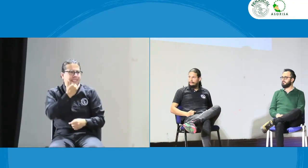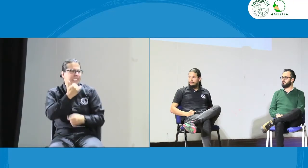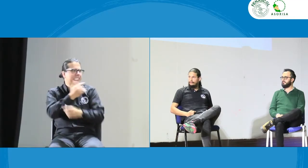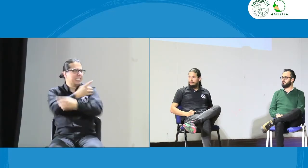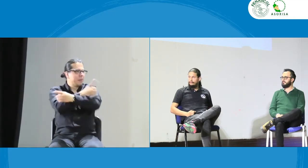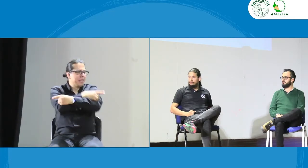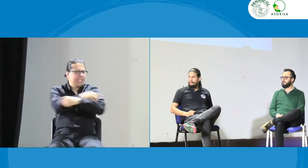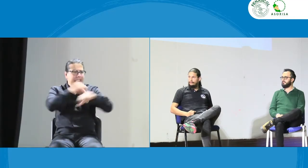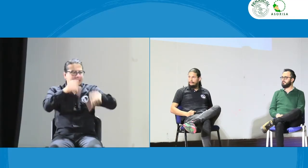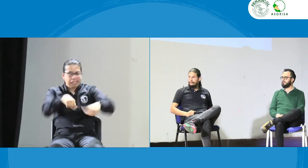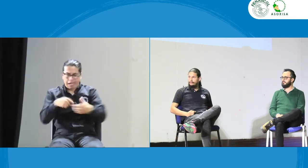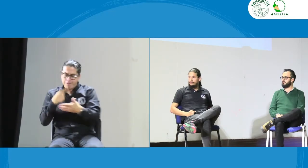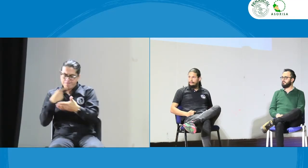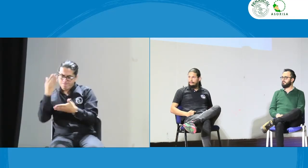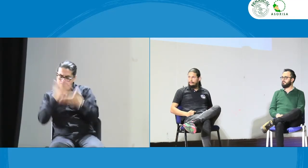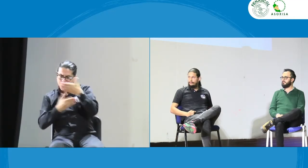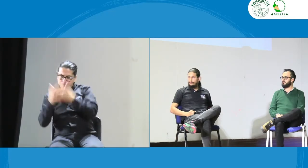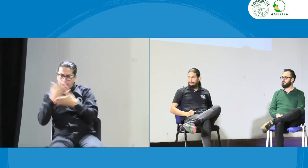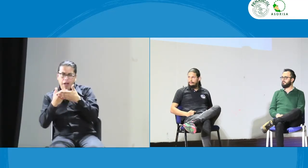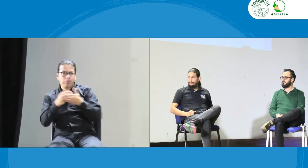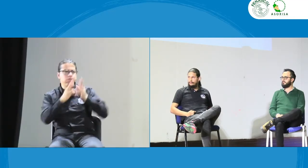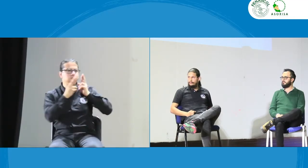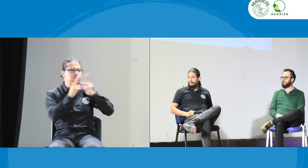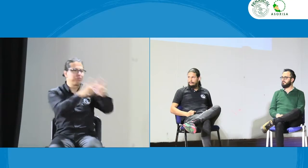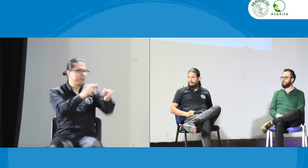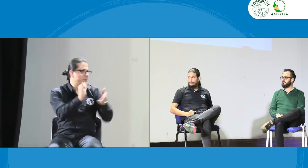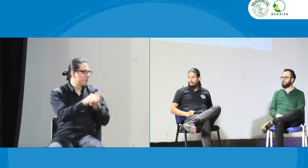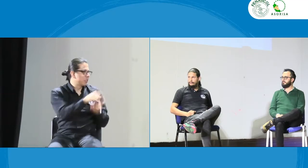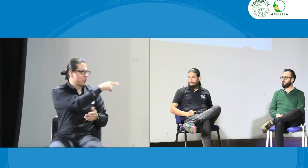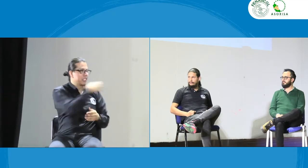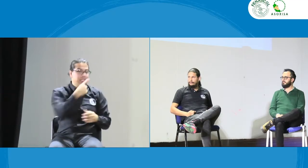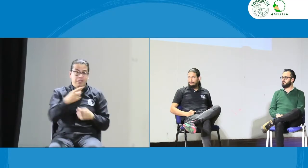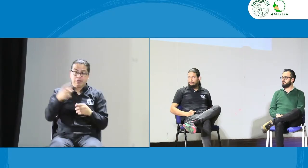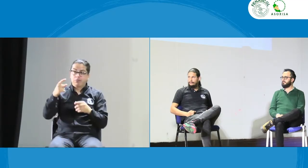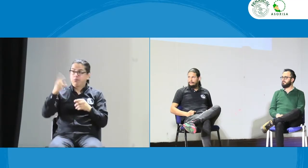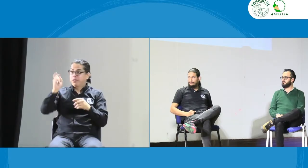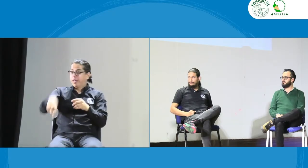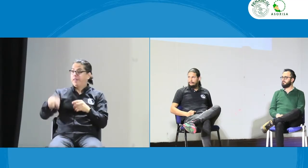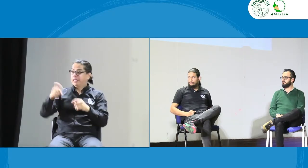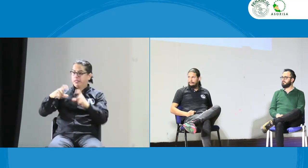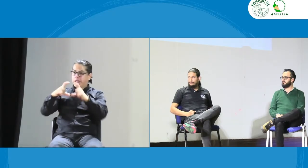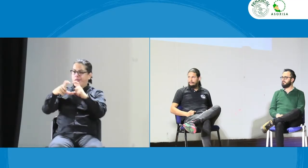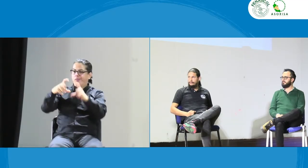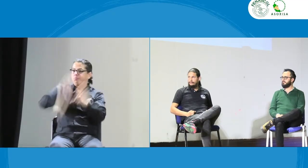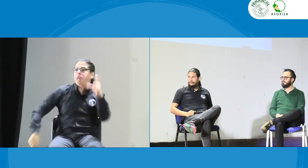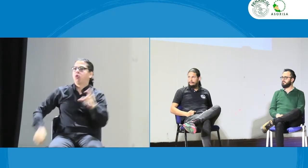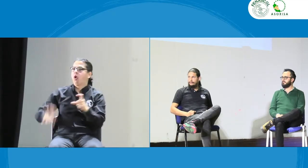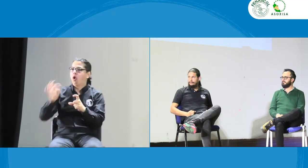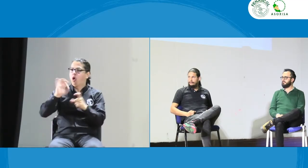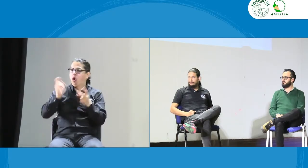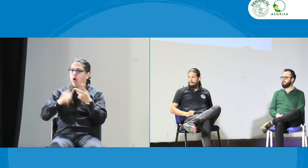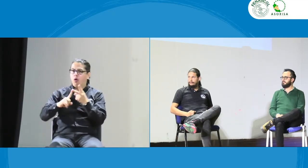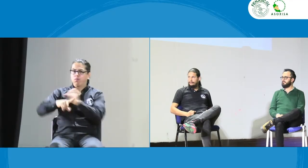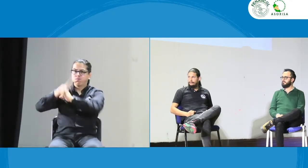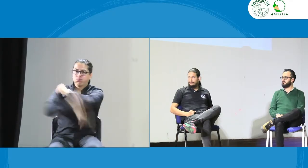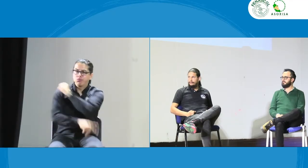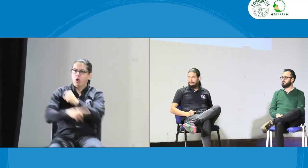no sé, un órgano que estuviera respondiendo y dar respuesta a esas solicitudes como cuando se